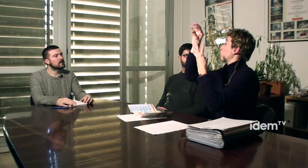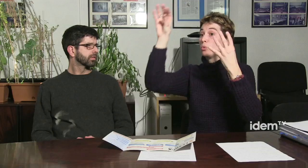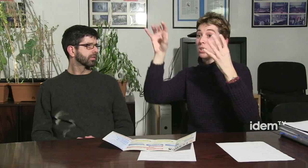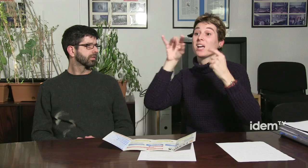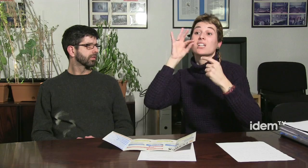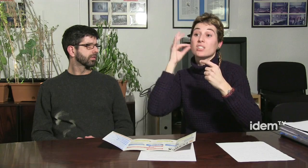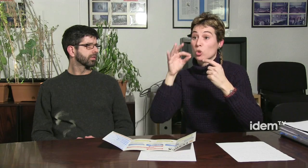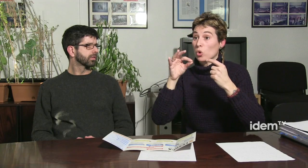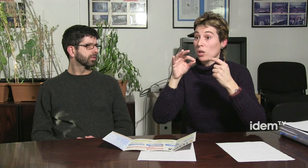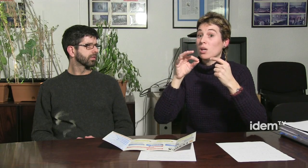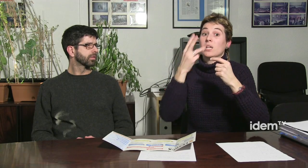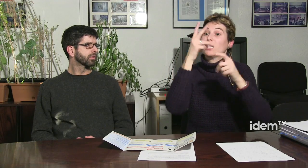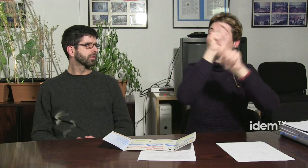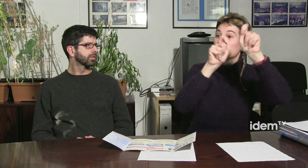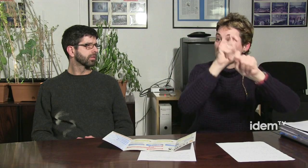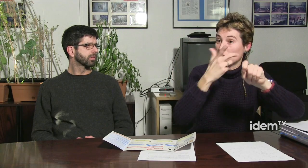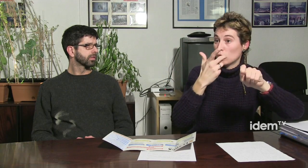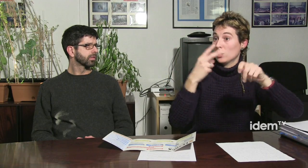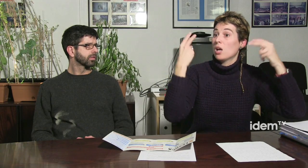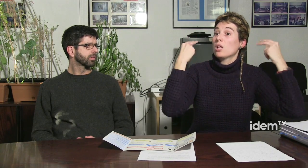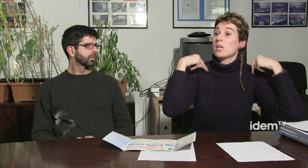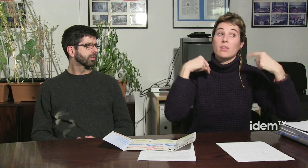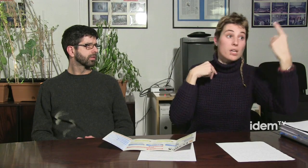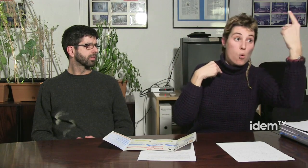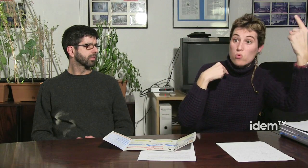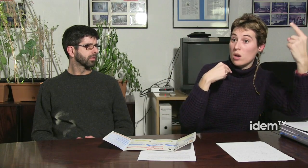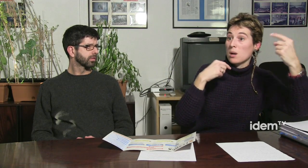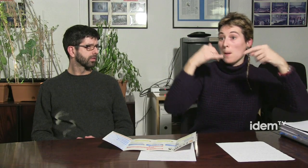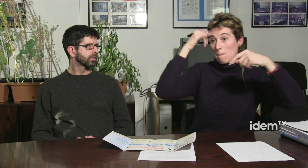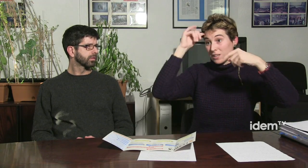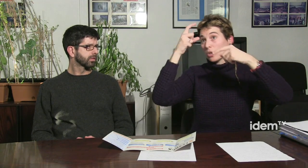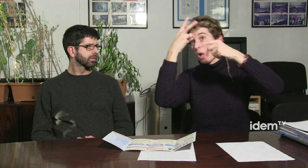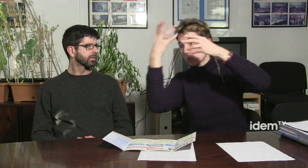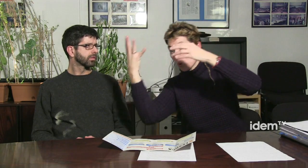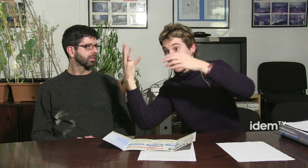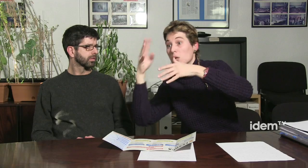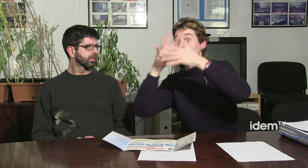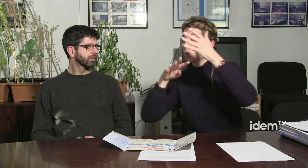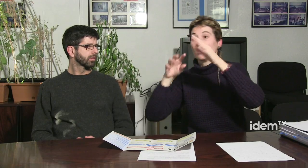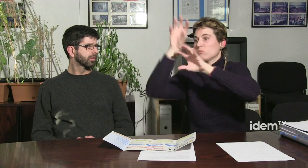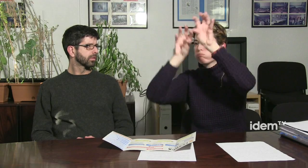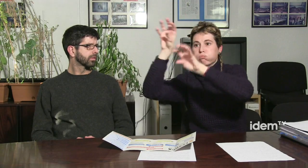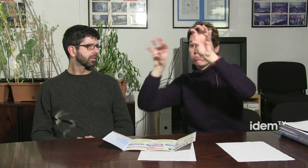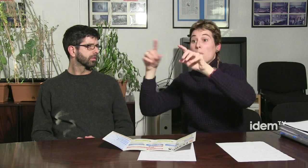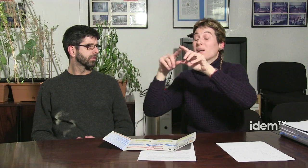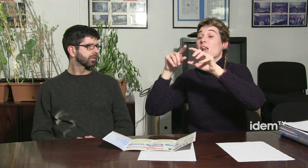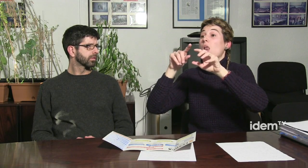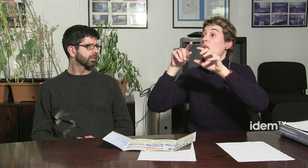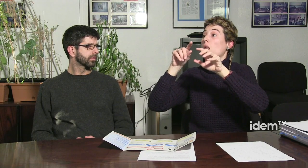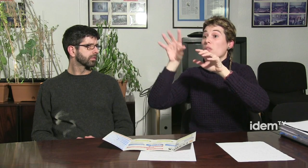repartides per Girona, també tenen les seves associacions, en Girona hi ha 4, en Lleida hi ha una, o sigui, estan repartides